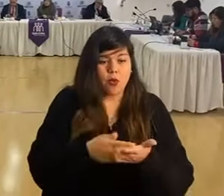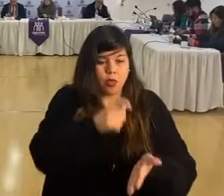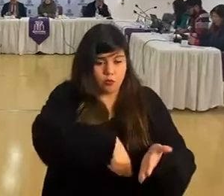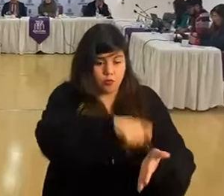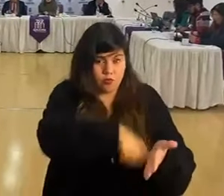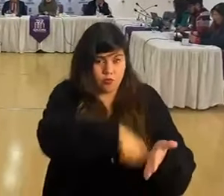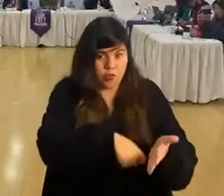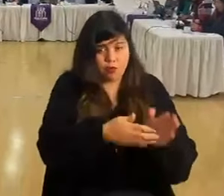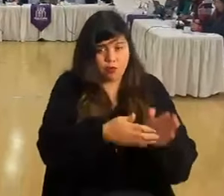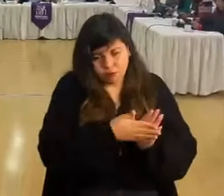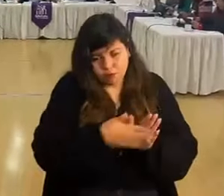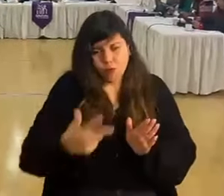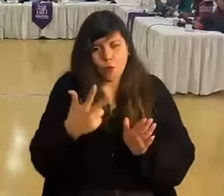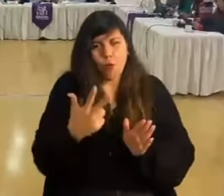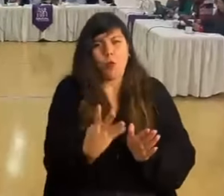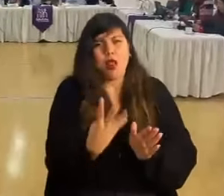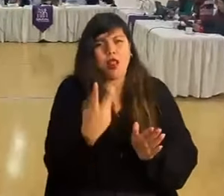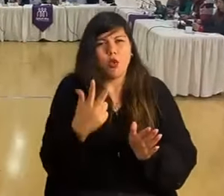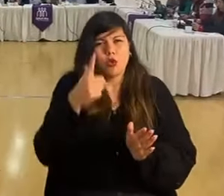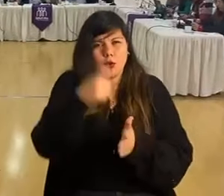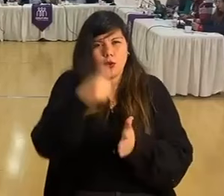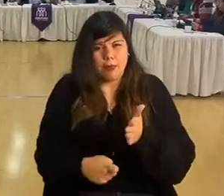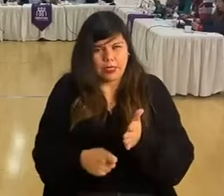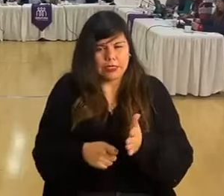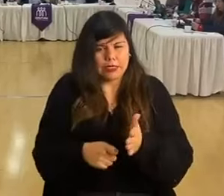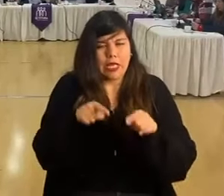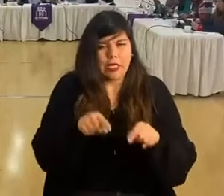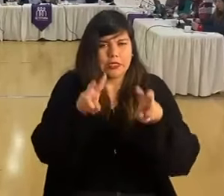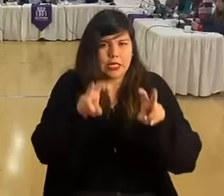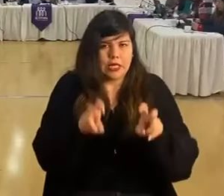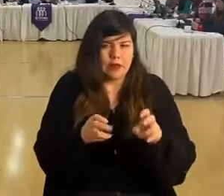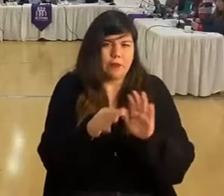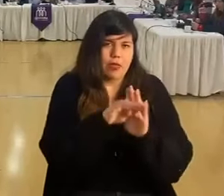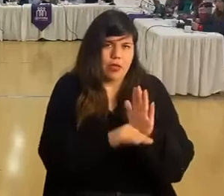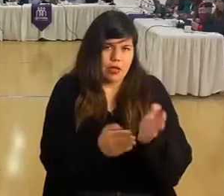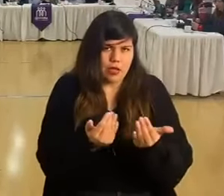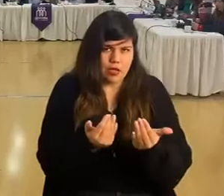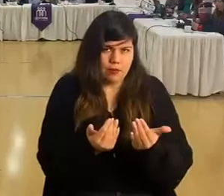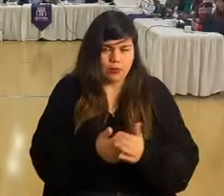de firma del contrato. Eso es cuanto al requerimiento.